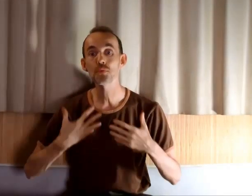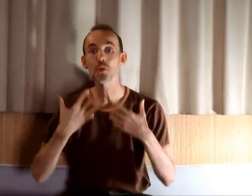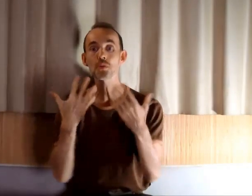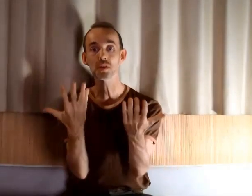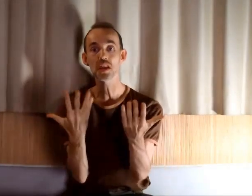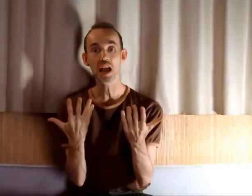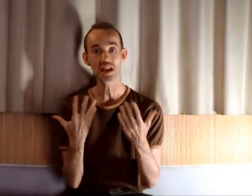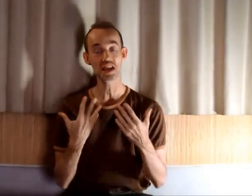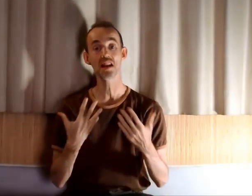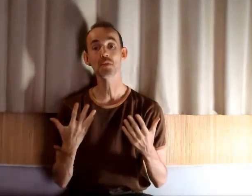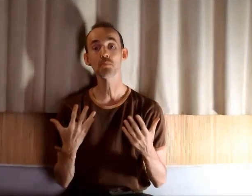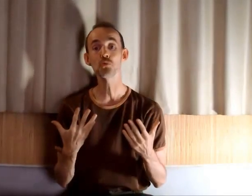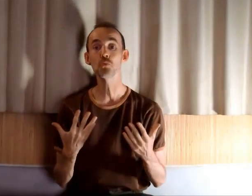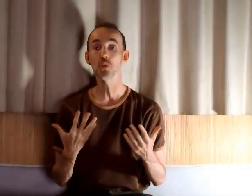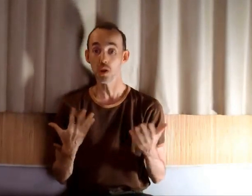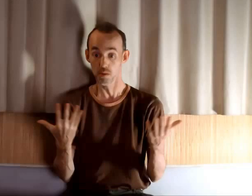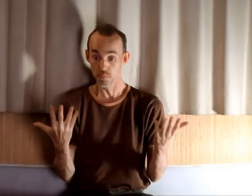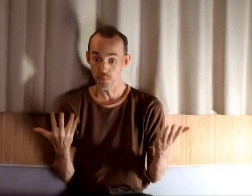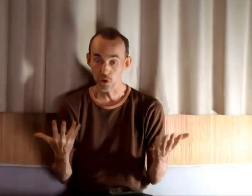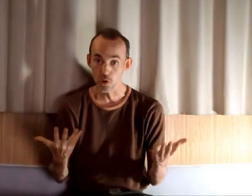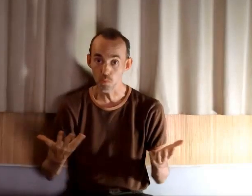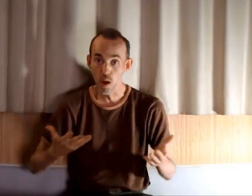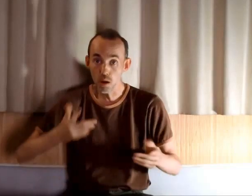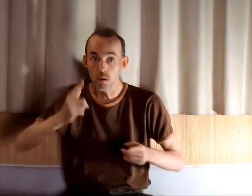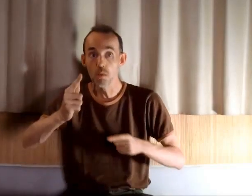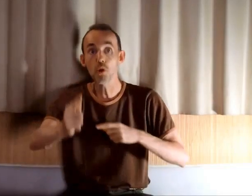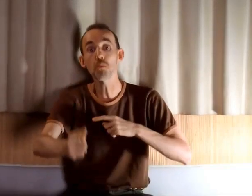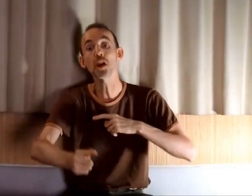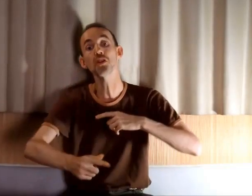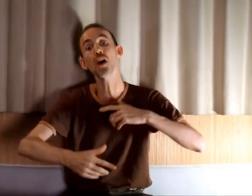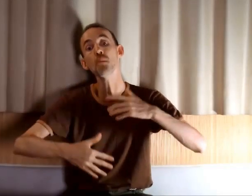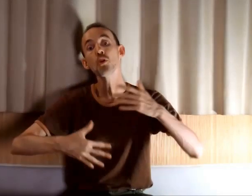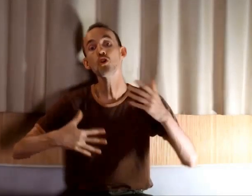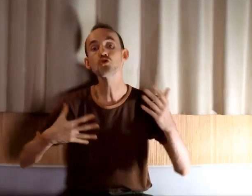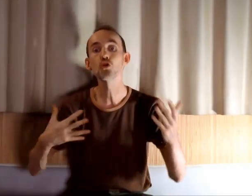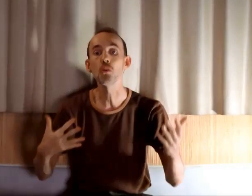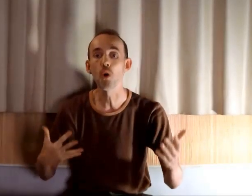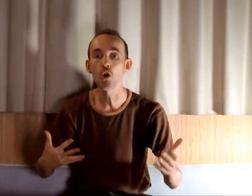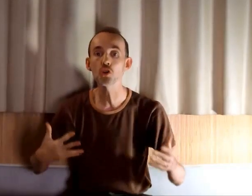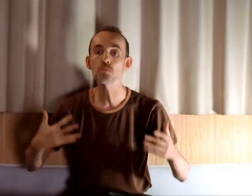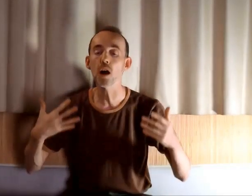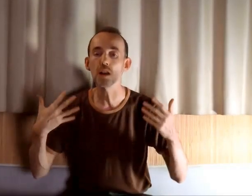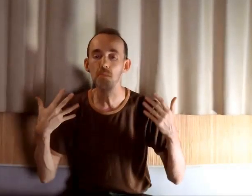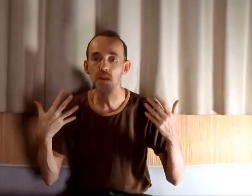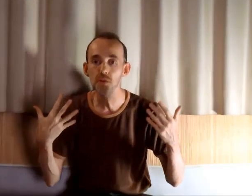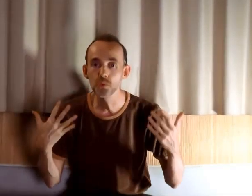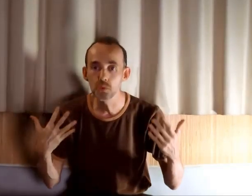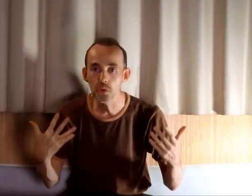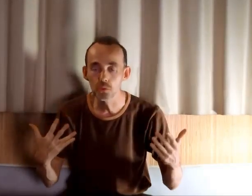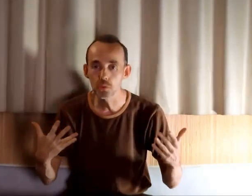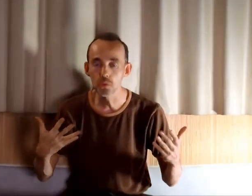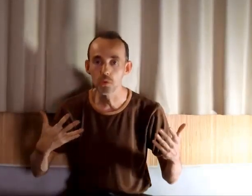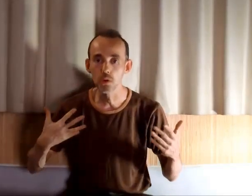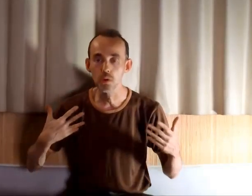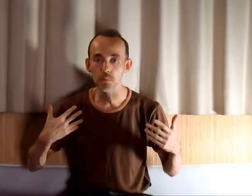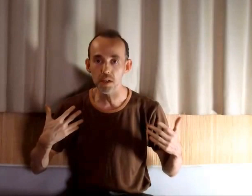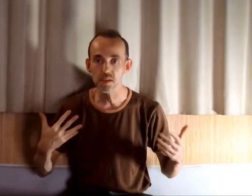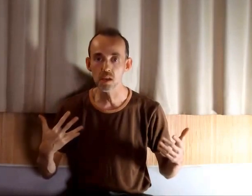souffrance et aller vers plus de bonheur. Faire comme moi, première étape, je commence par les blessures du passé,